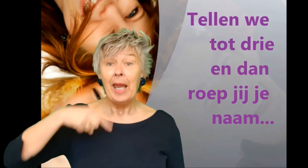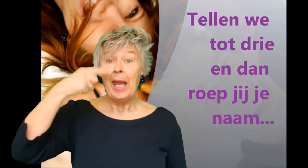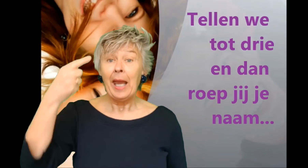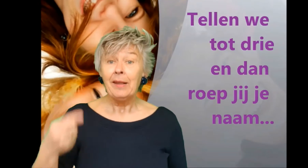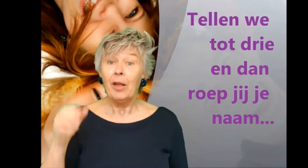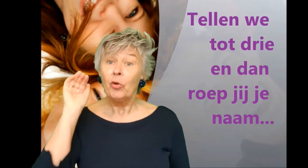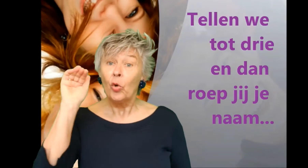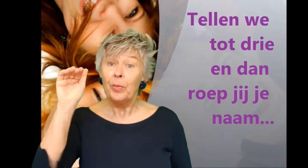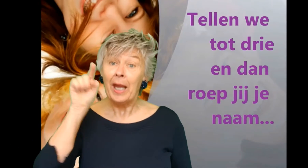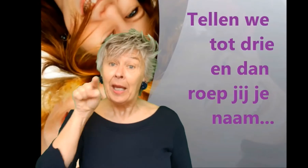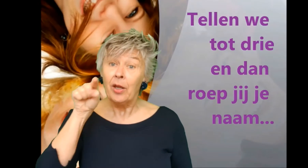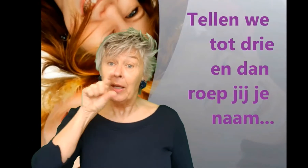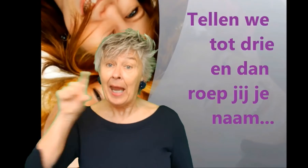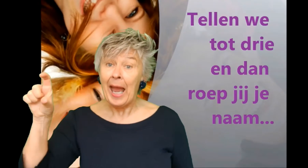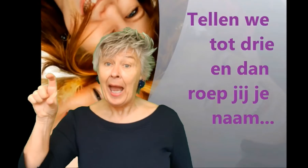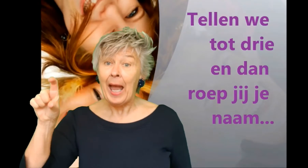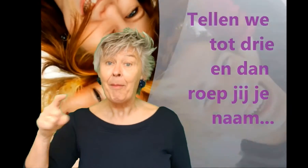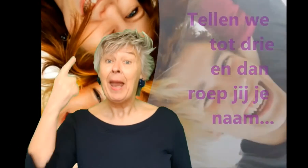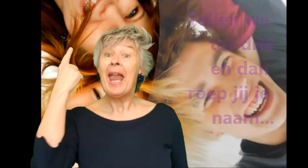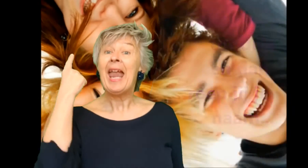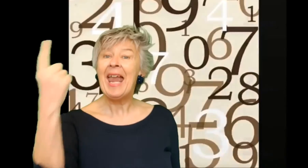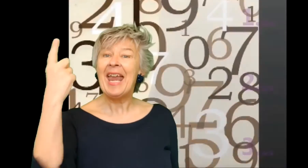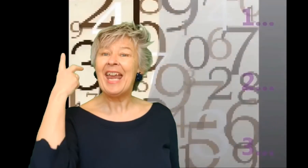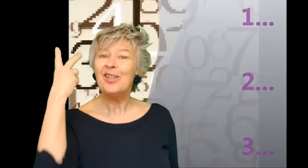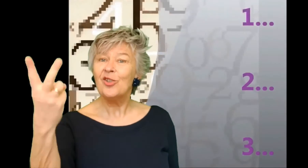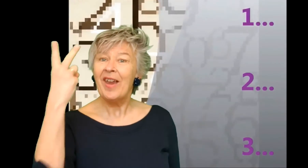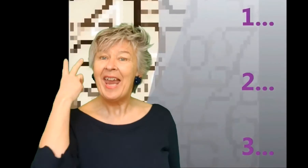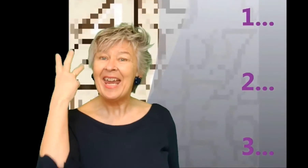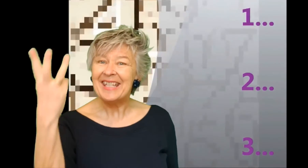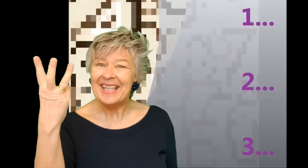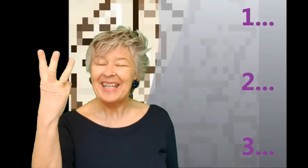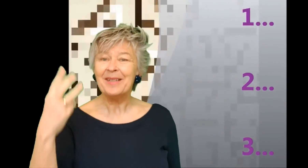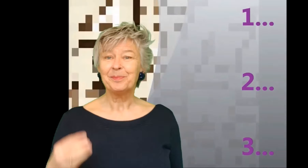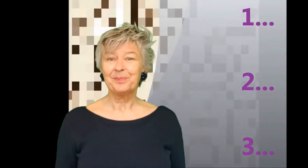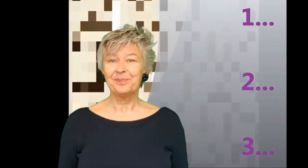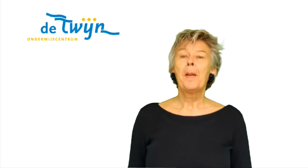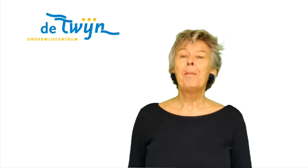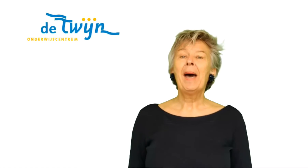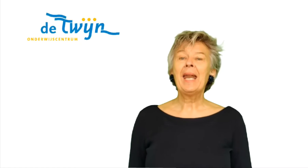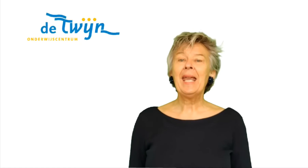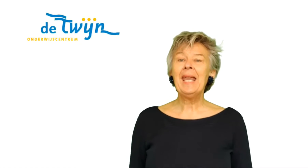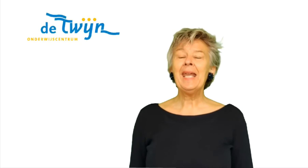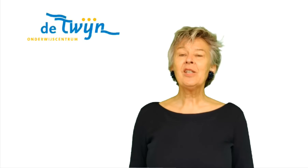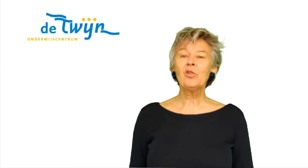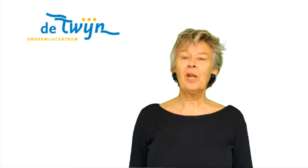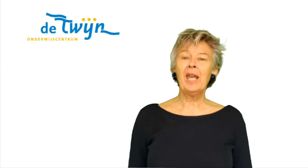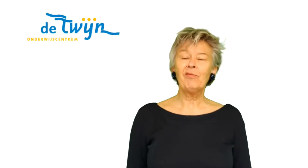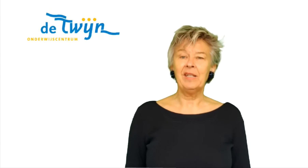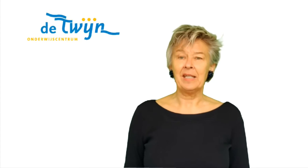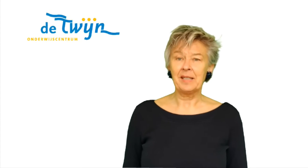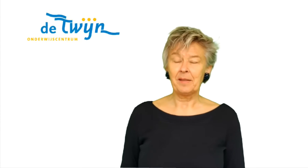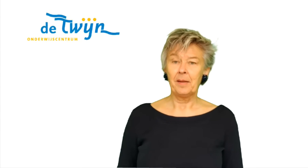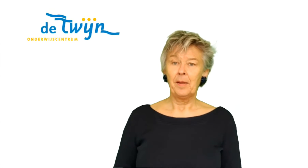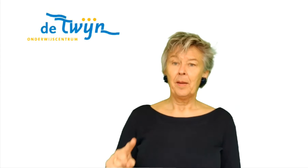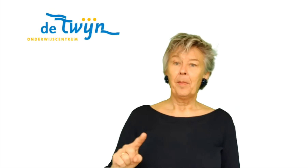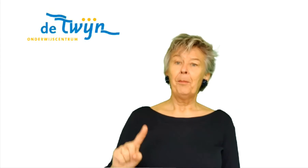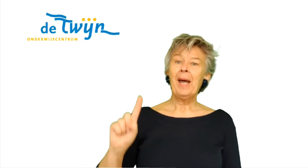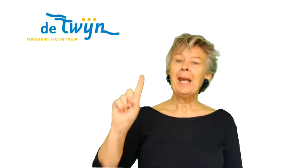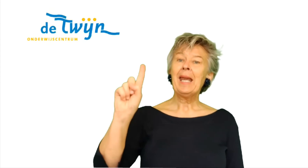En dan heb jij je naam. 1, 2, 3. Maar eerst nog even dit. Maar